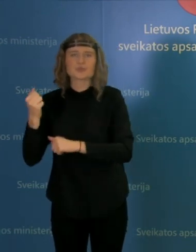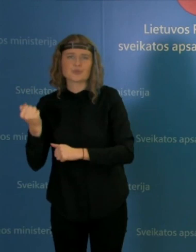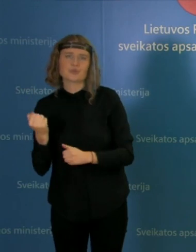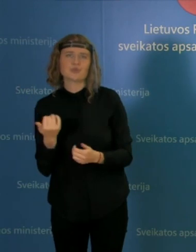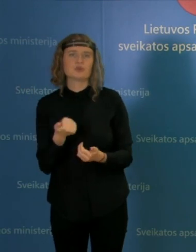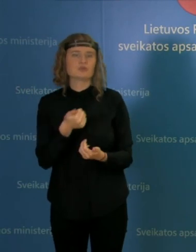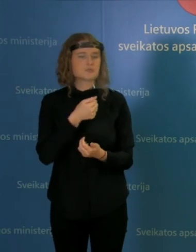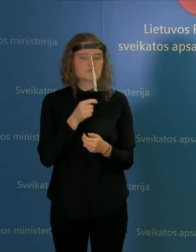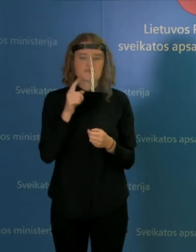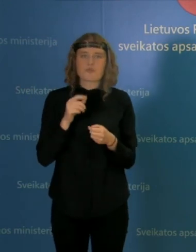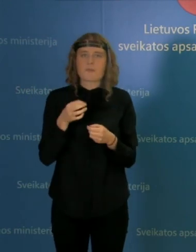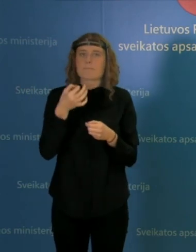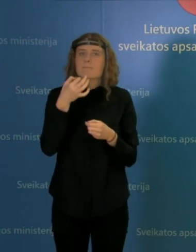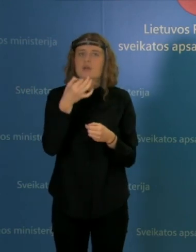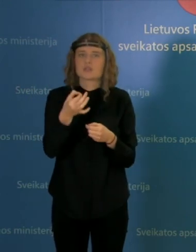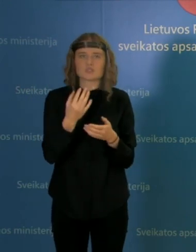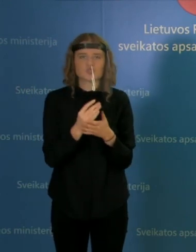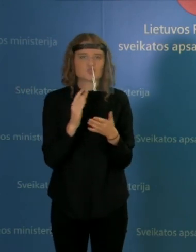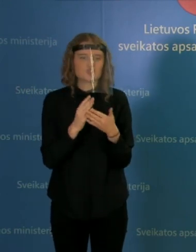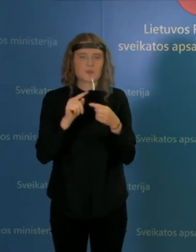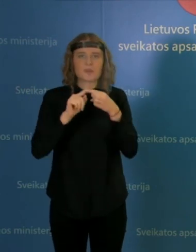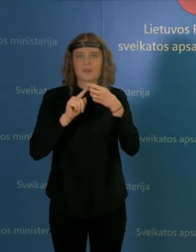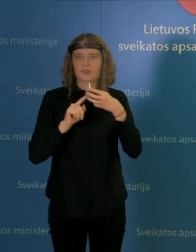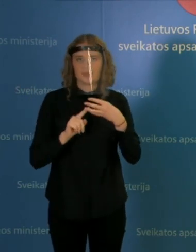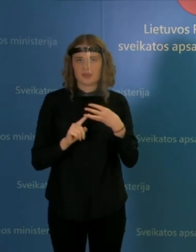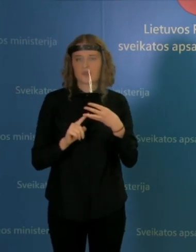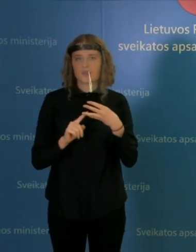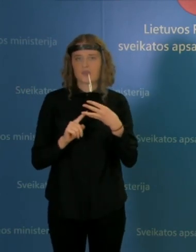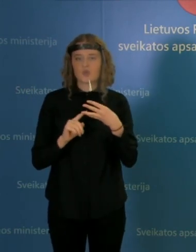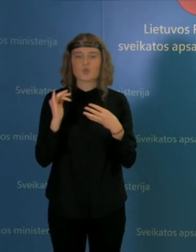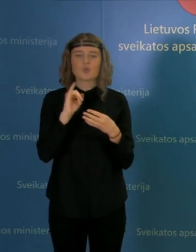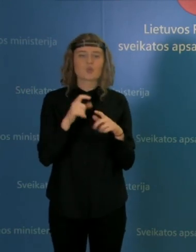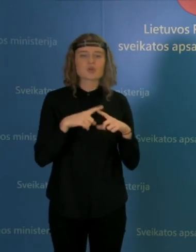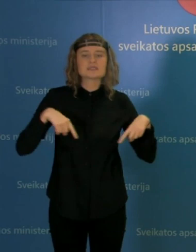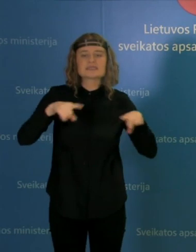paminėti, kad yra likę keletas tokius ryčių.